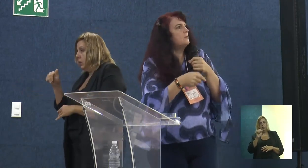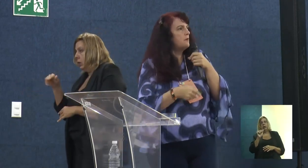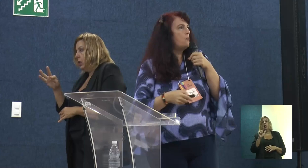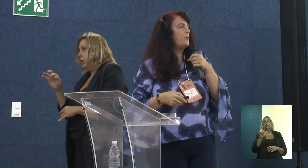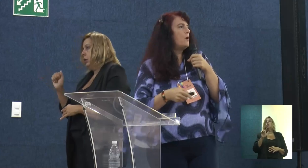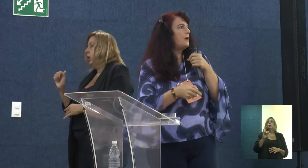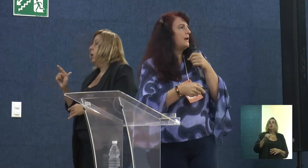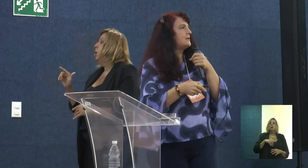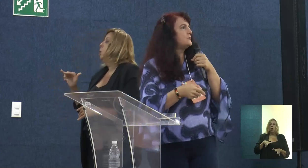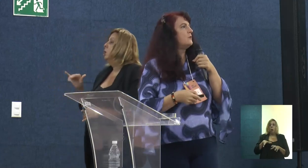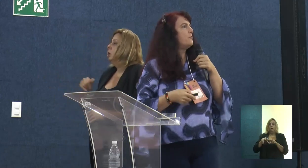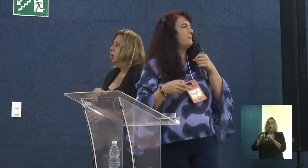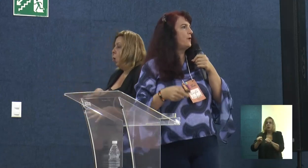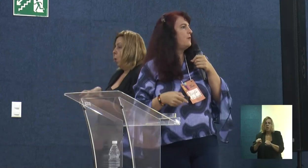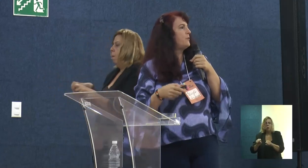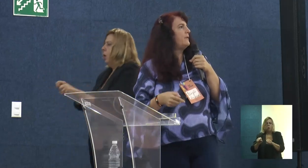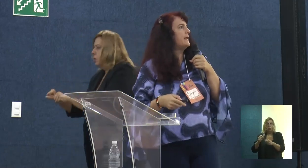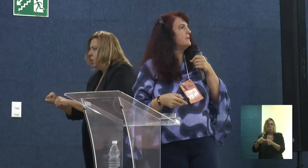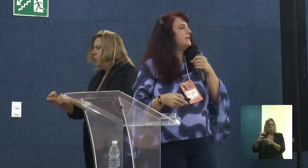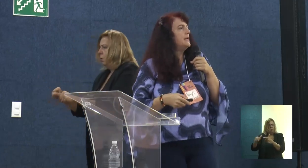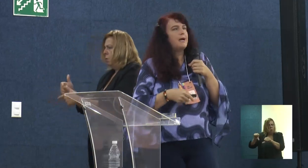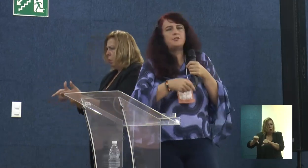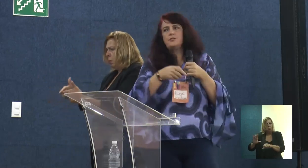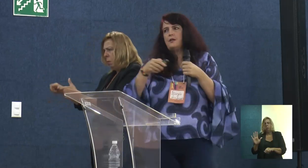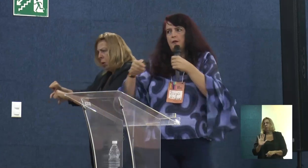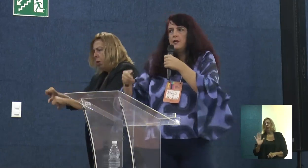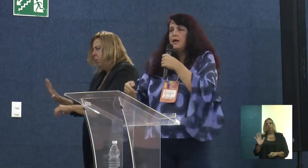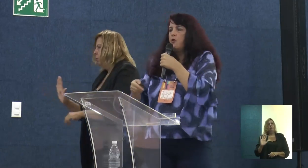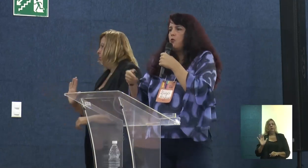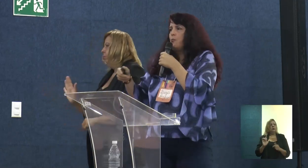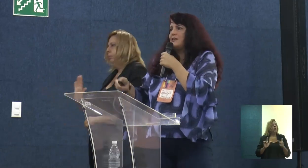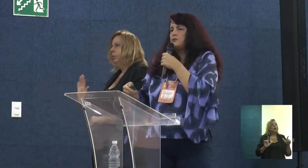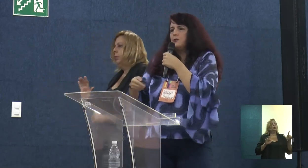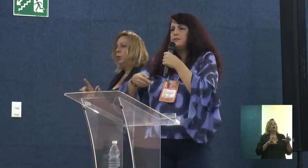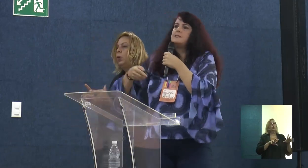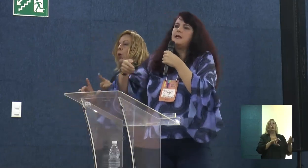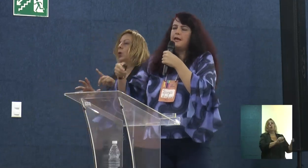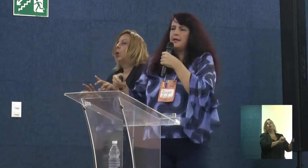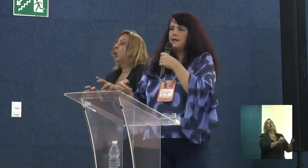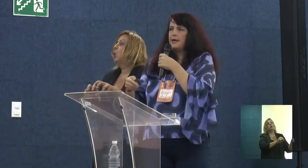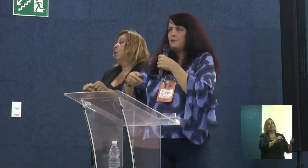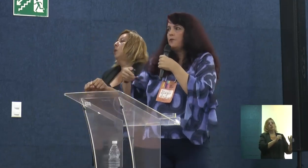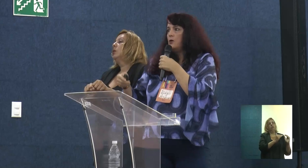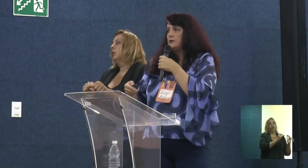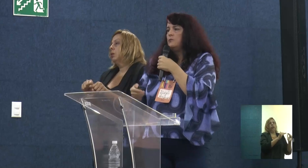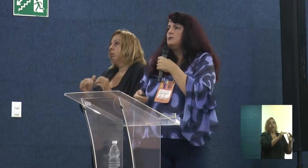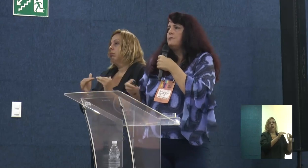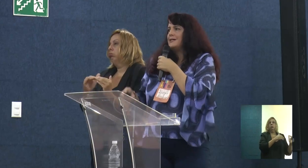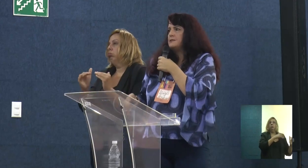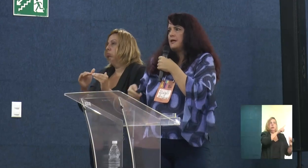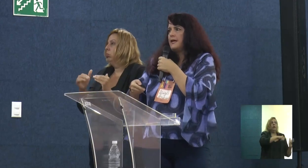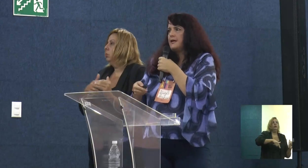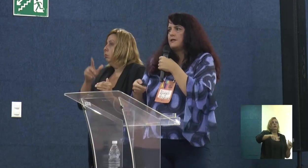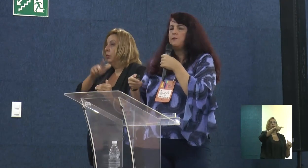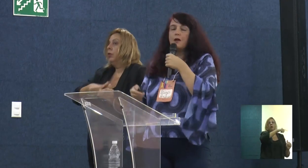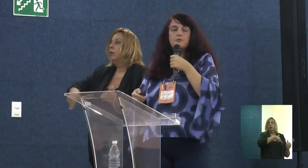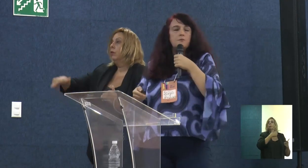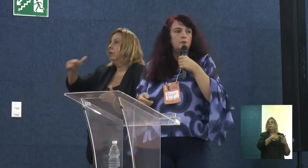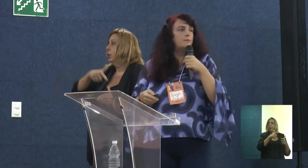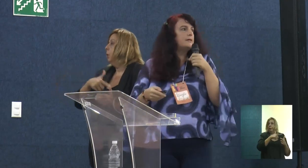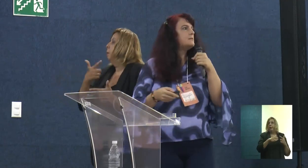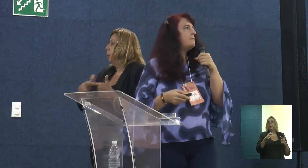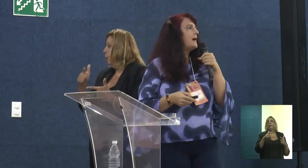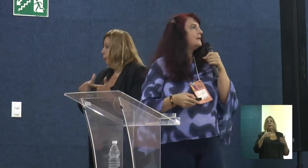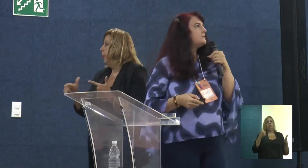ocupação não é o pior caso, não é o pior problema. A gente tem ocupações em volta, muito mais, que